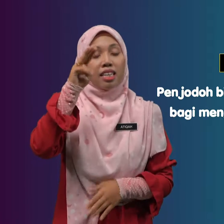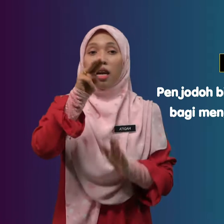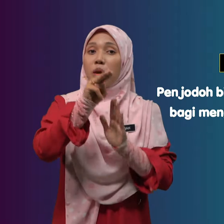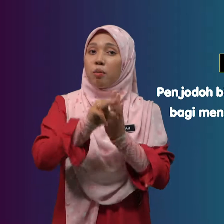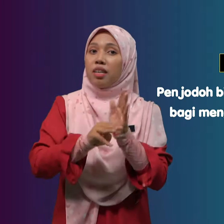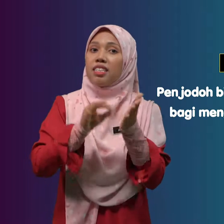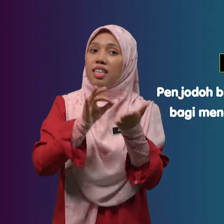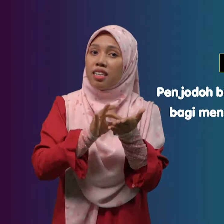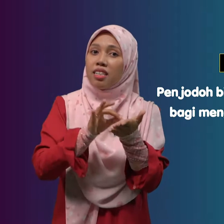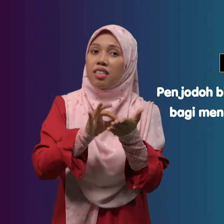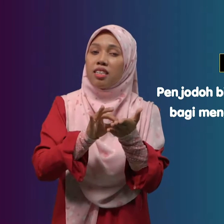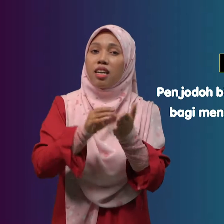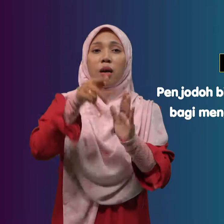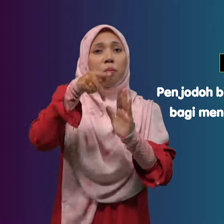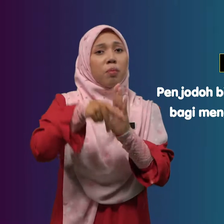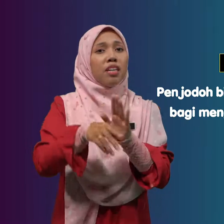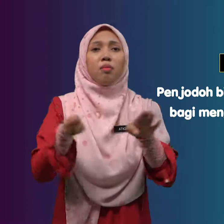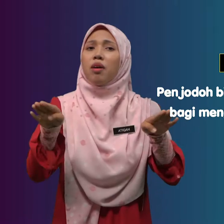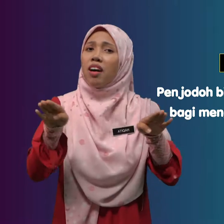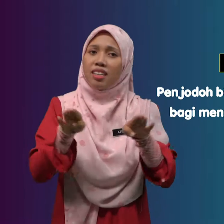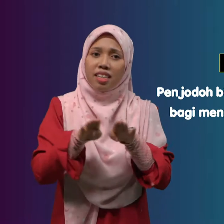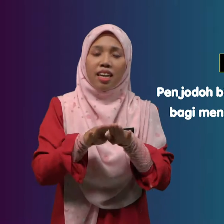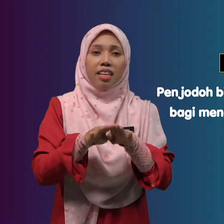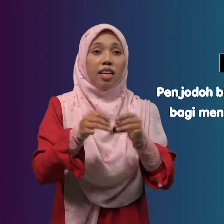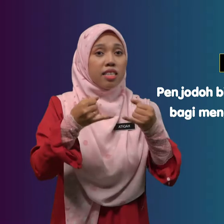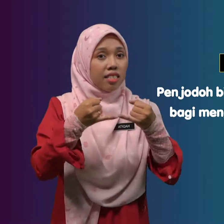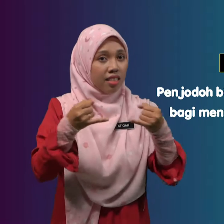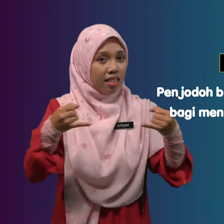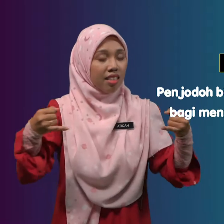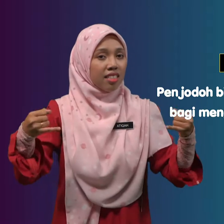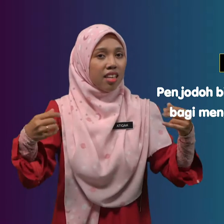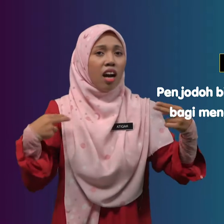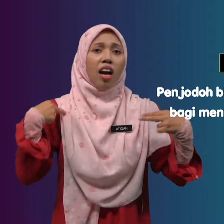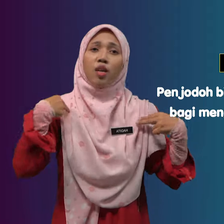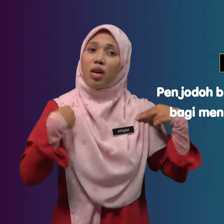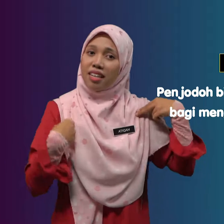Mengira Pelbagai Jenis Haiwan